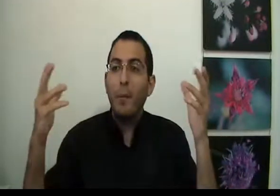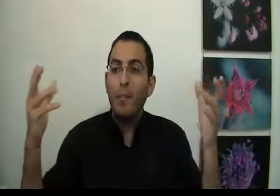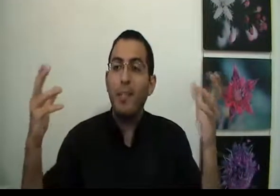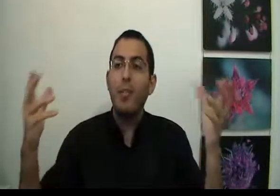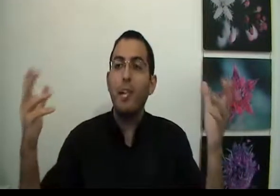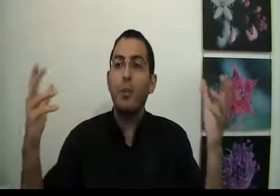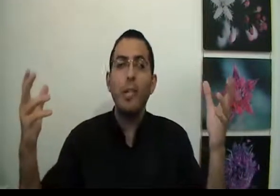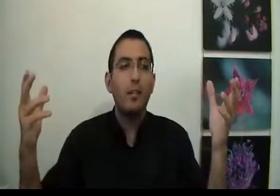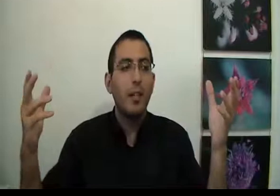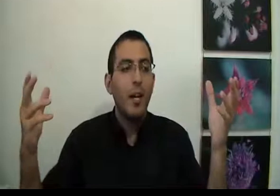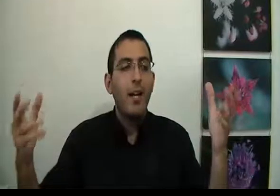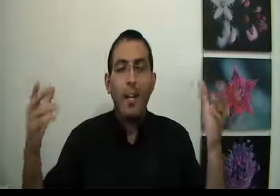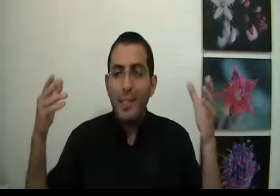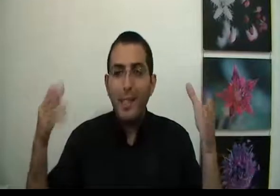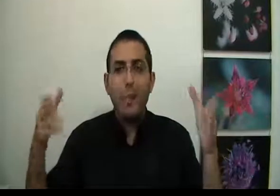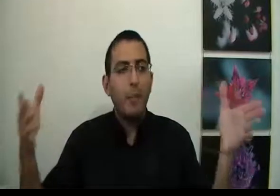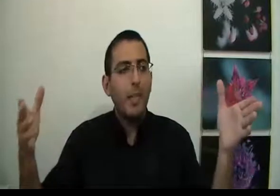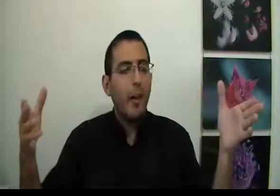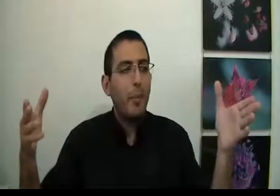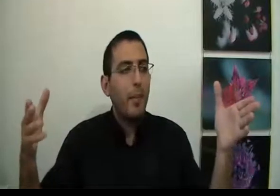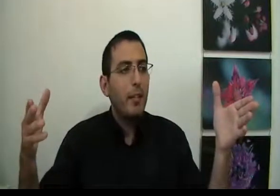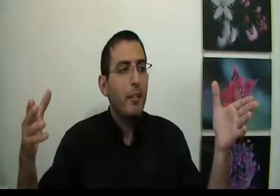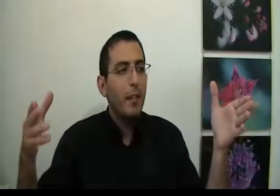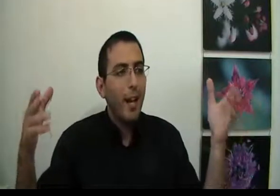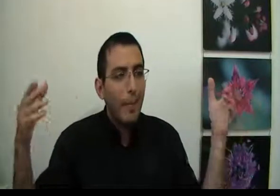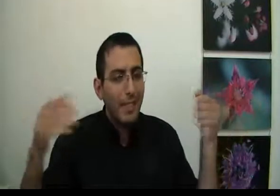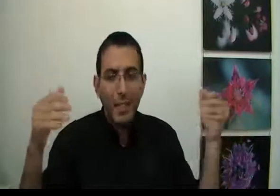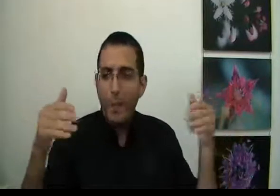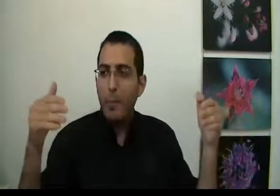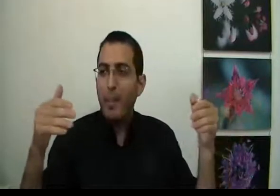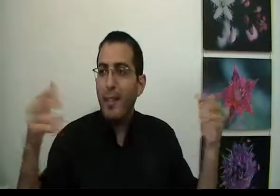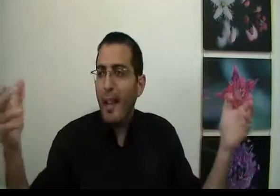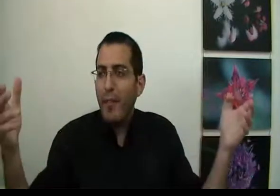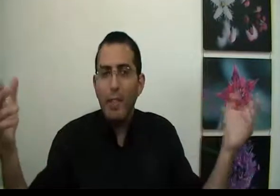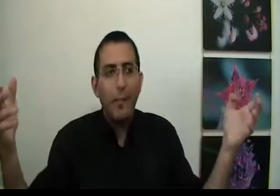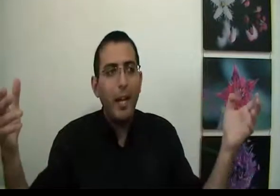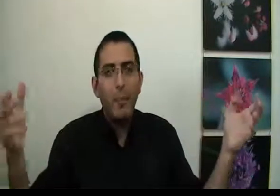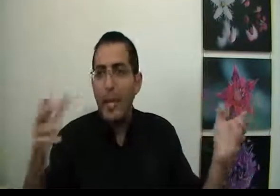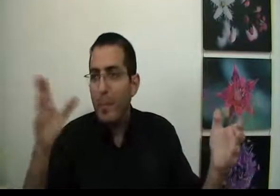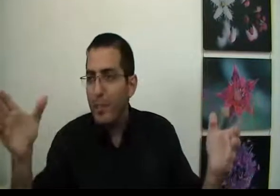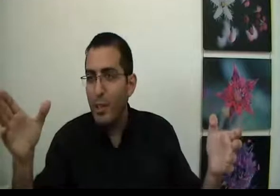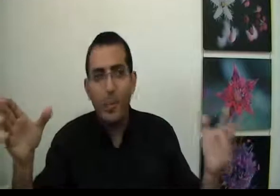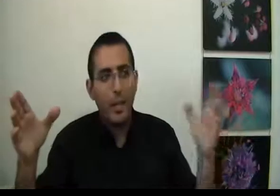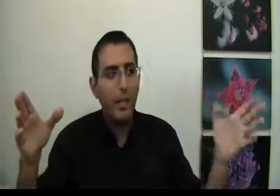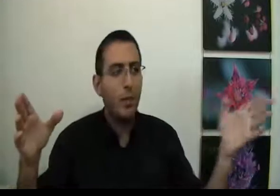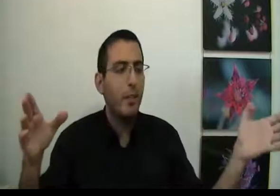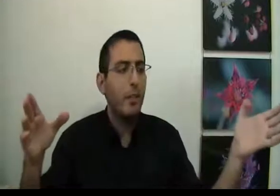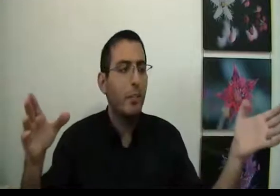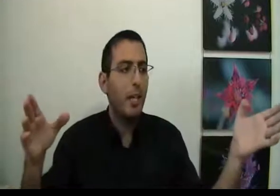בפרספקטיבה החיצונית כי מצד הפרספקטיבה הפנימית הרי מצד האמת באמת אין הבדל בכלל בין מה שנדמה לך כתוב למה שנדמה לך